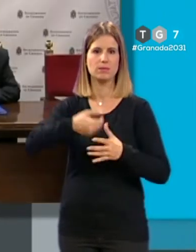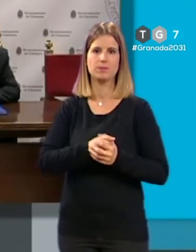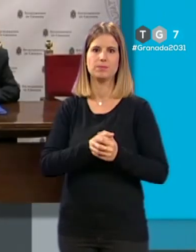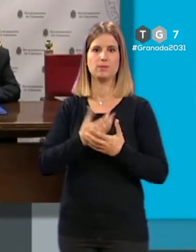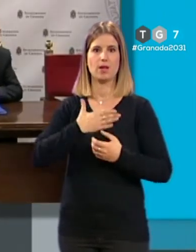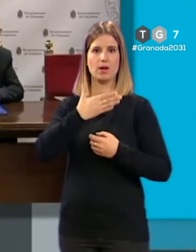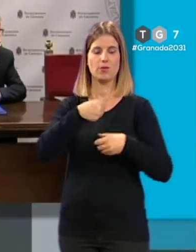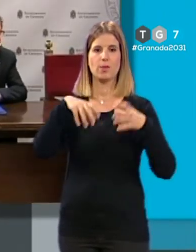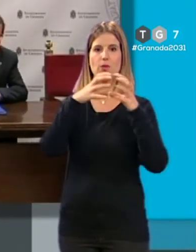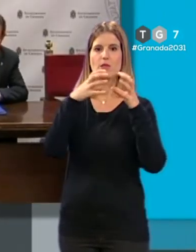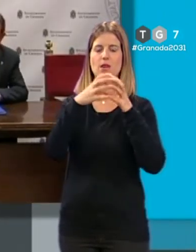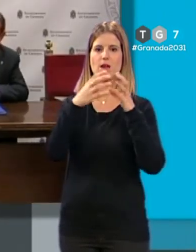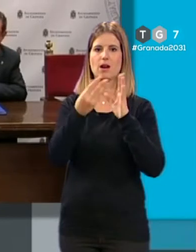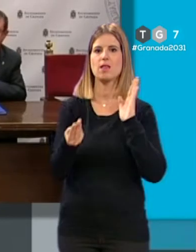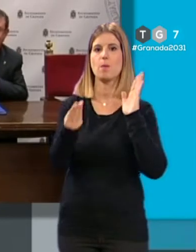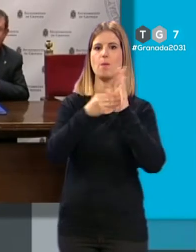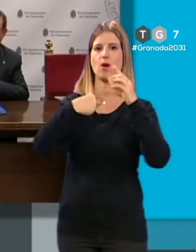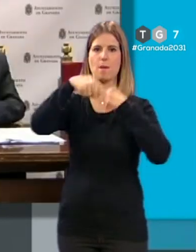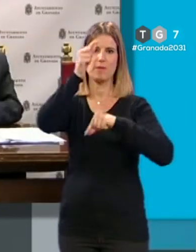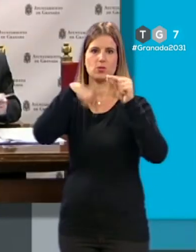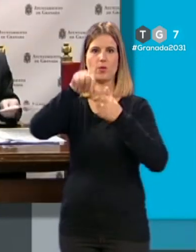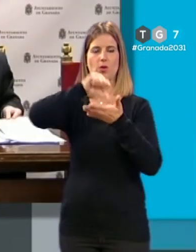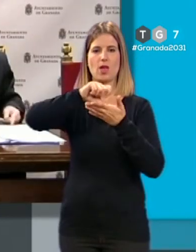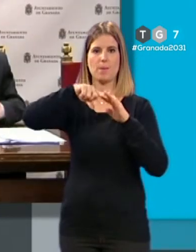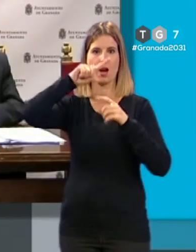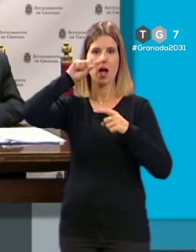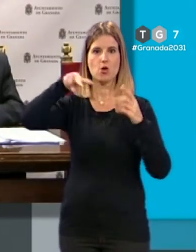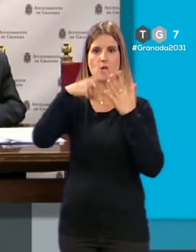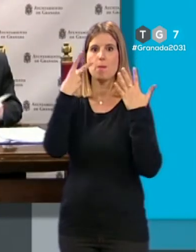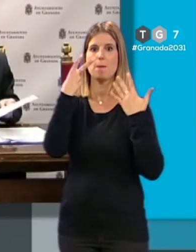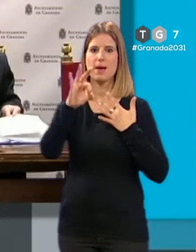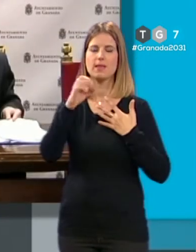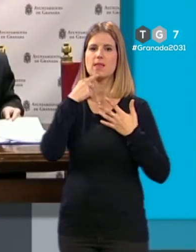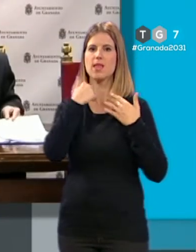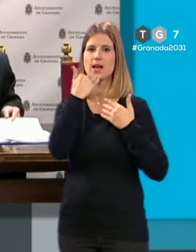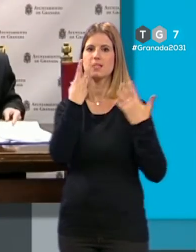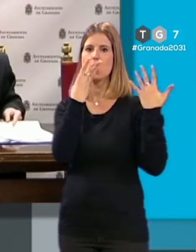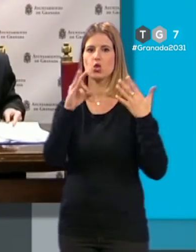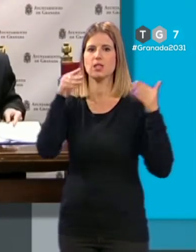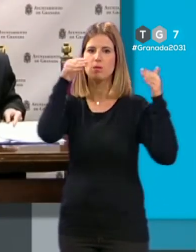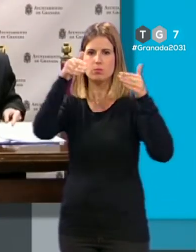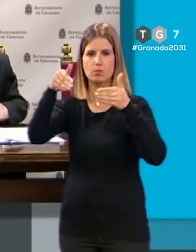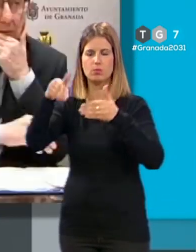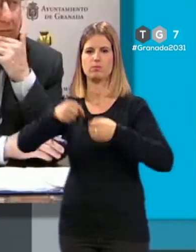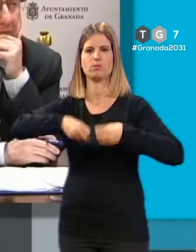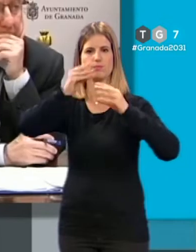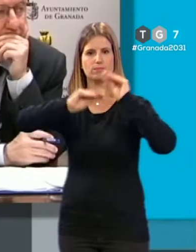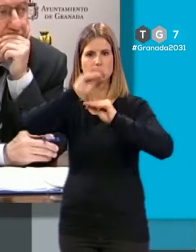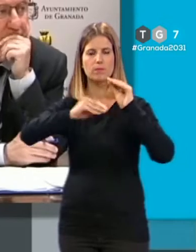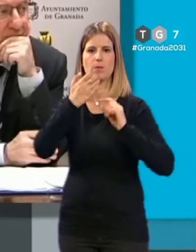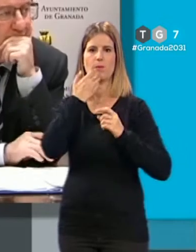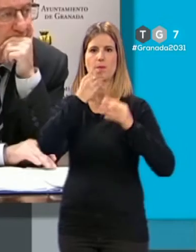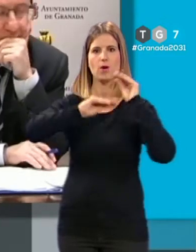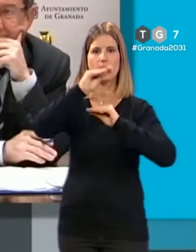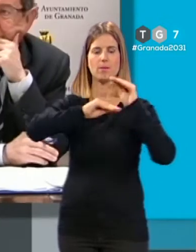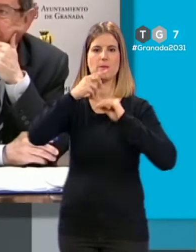El Ayuntamiento de Granada reflejará los presupuestos de la ciudad para 2020, según han expuesto, cerca de 80 actuaciones urbanísticas, como la remodelación del